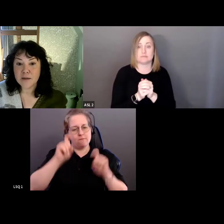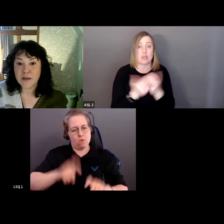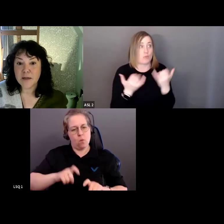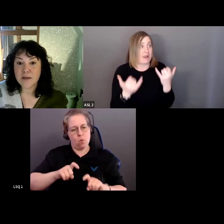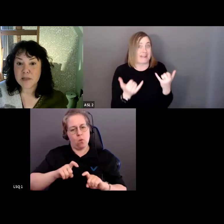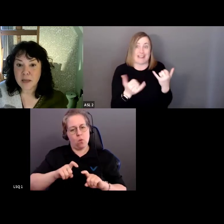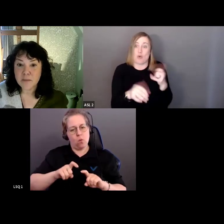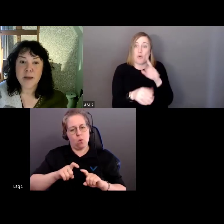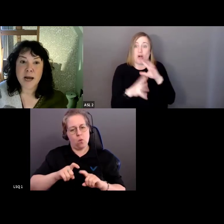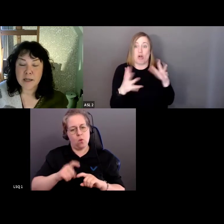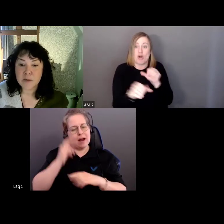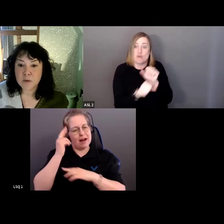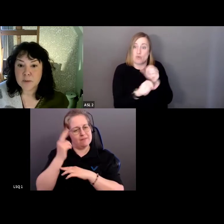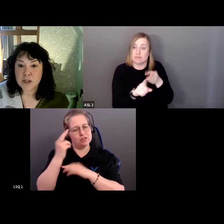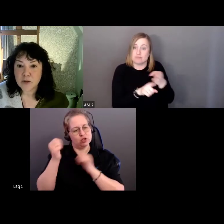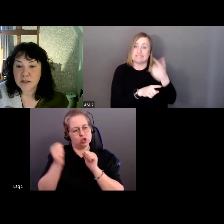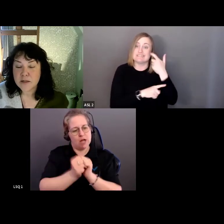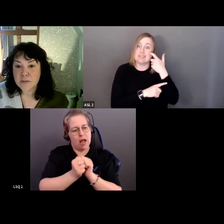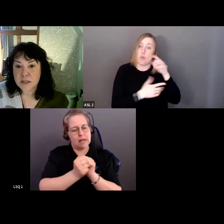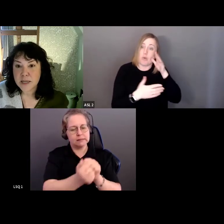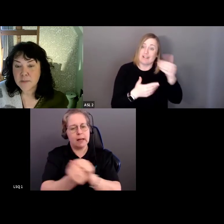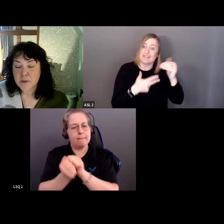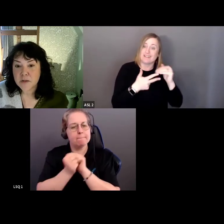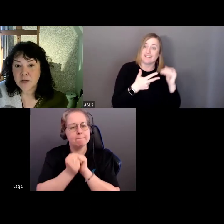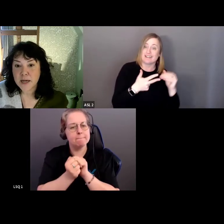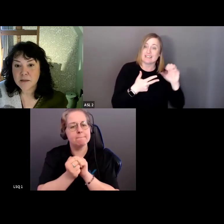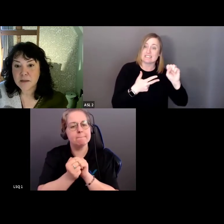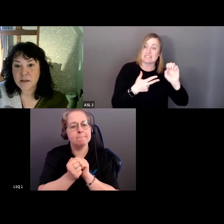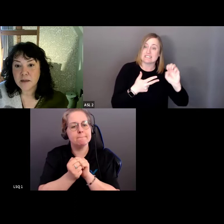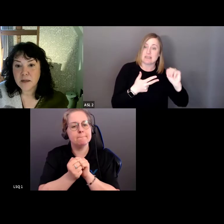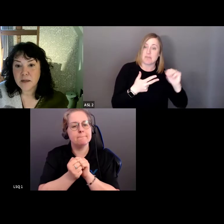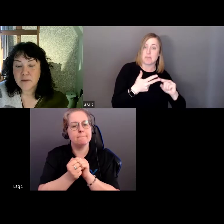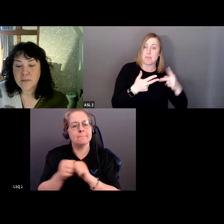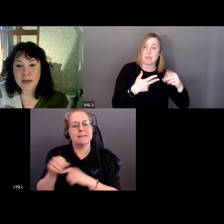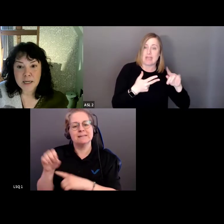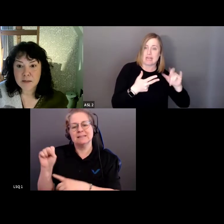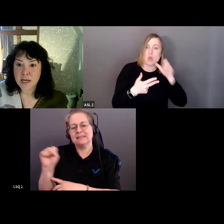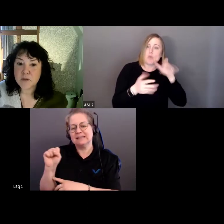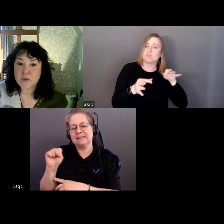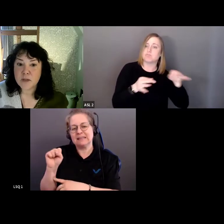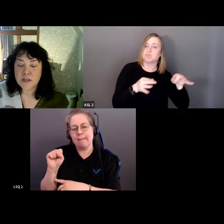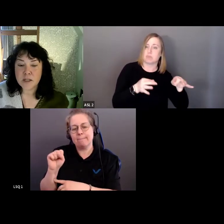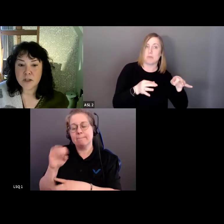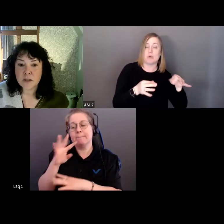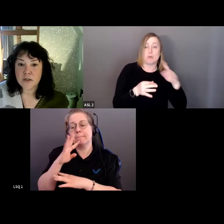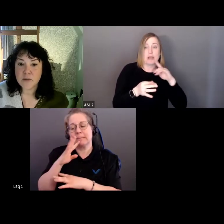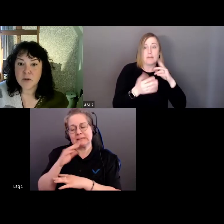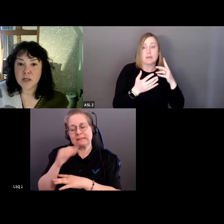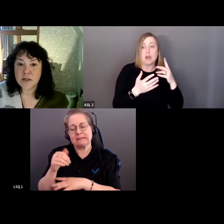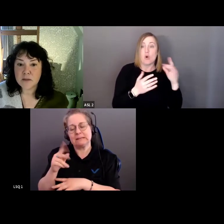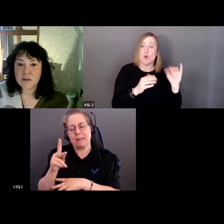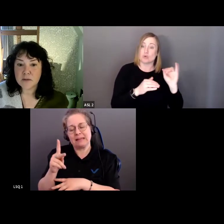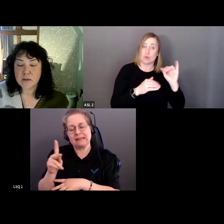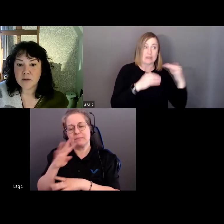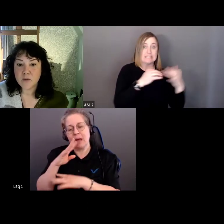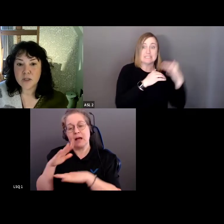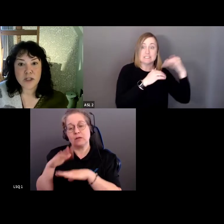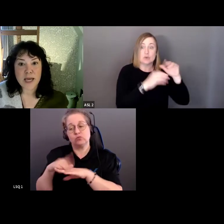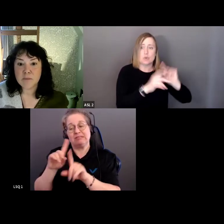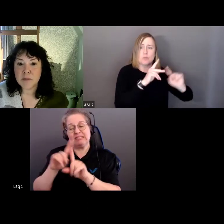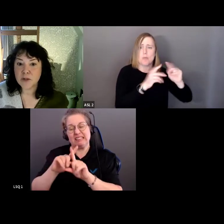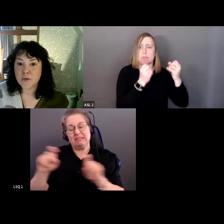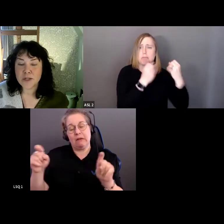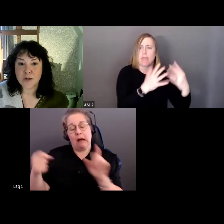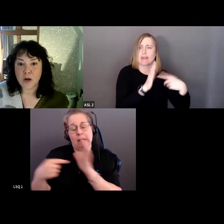uns face aux autres. Sam & Patty va vous parler de quelques exemples. Il y en a beaucoup de ces